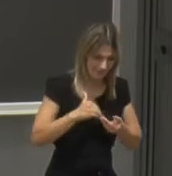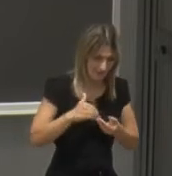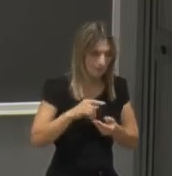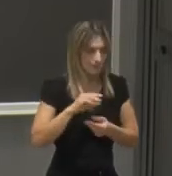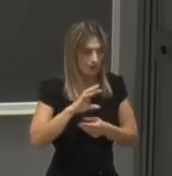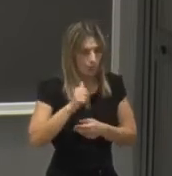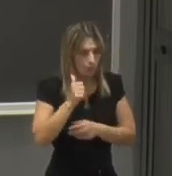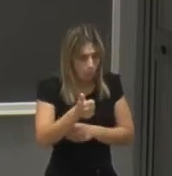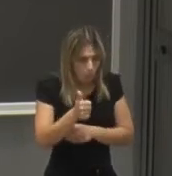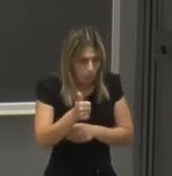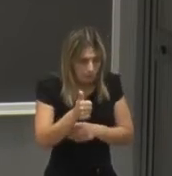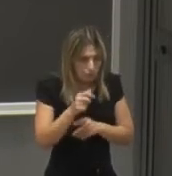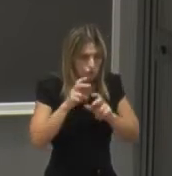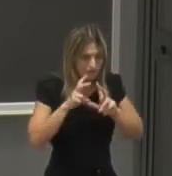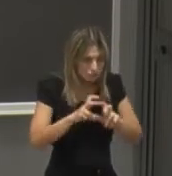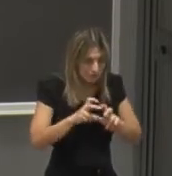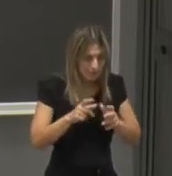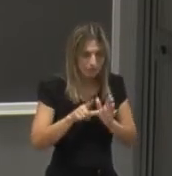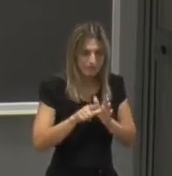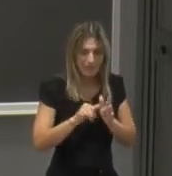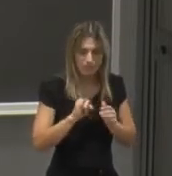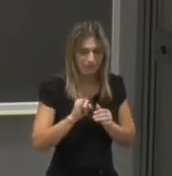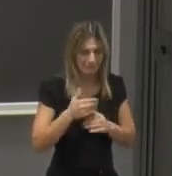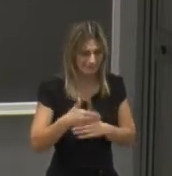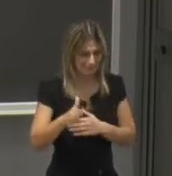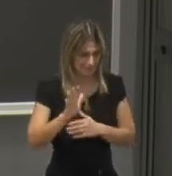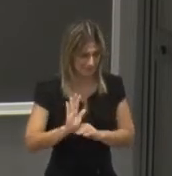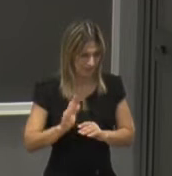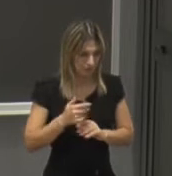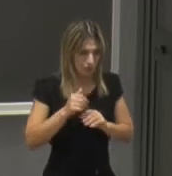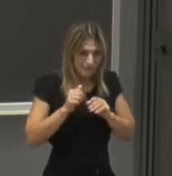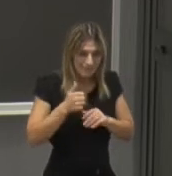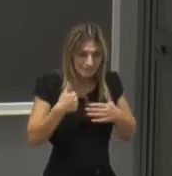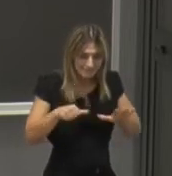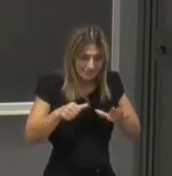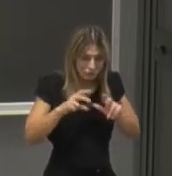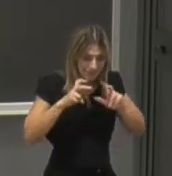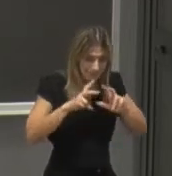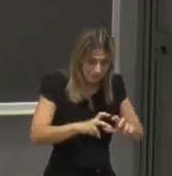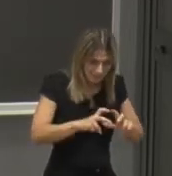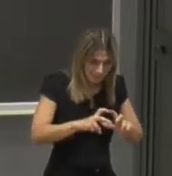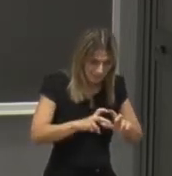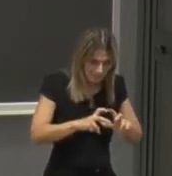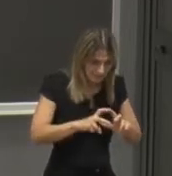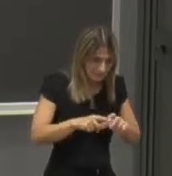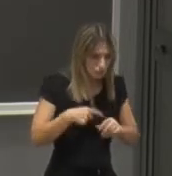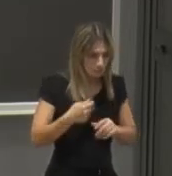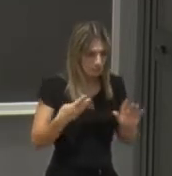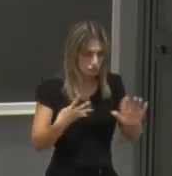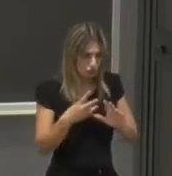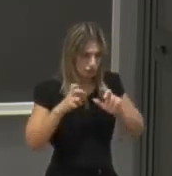ricercatori e ricercatrici a tempo indeterminato 16 ricercatori e ricercatrici di tipo A e 19